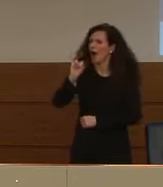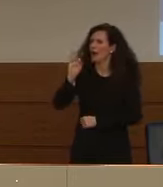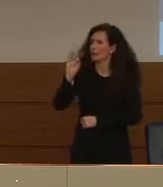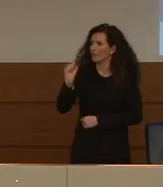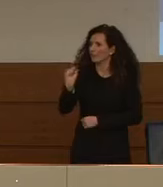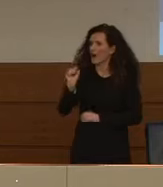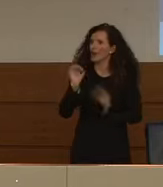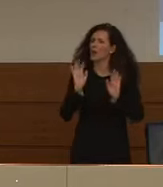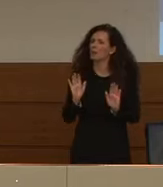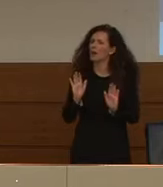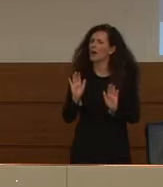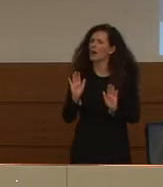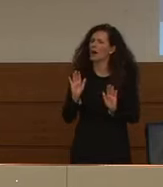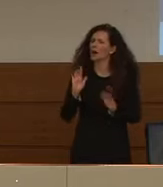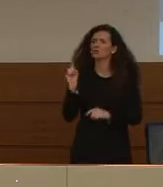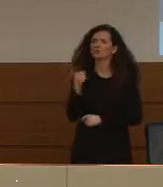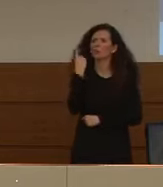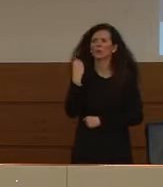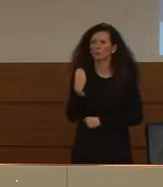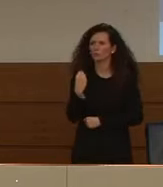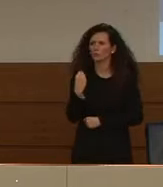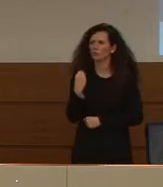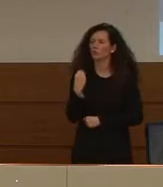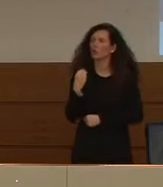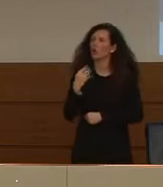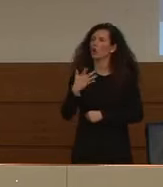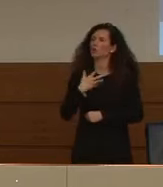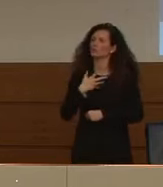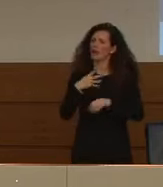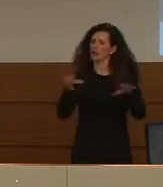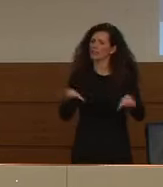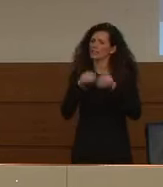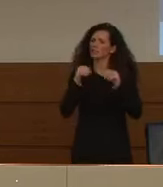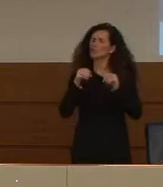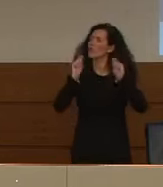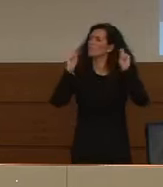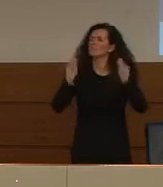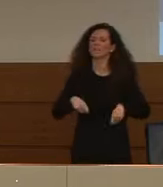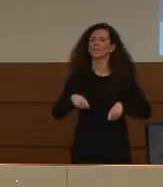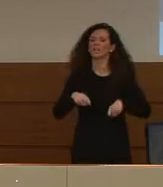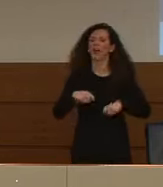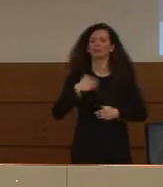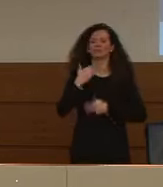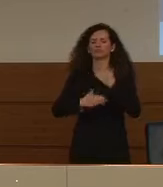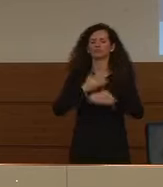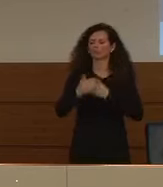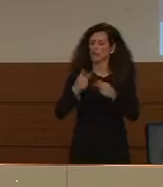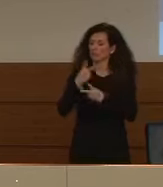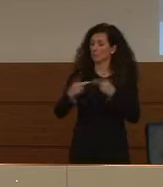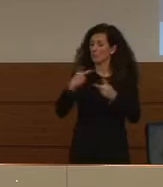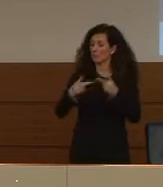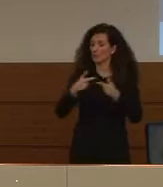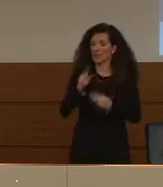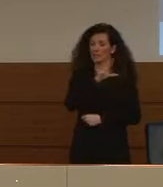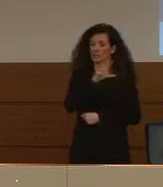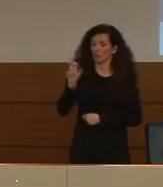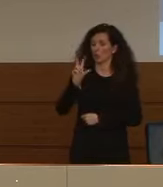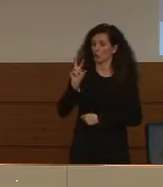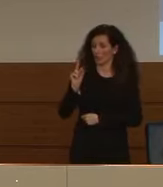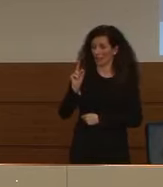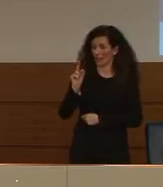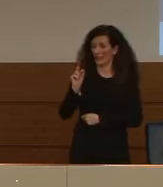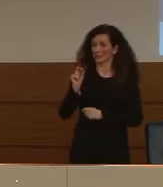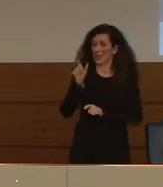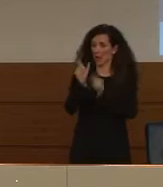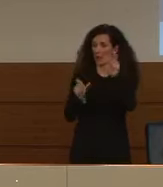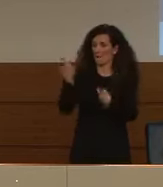siccome c'era via libera per la sperimentazione su almeno 330 pazienti